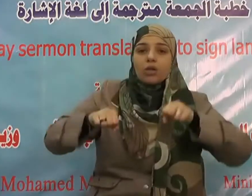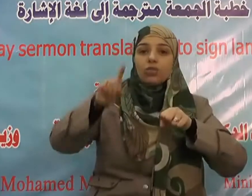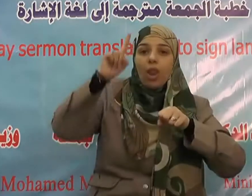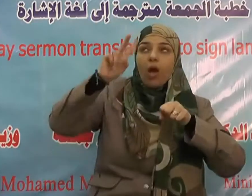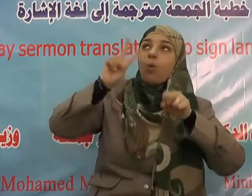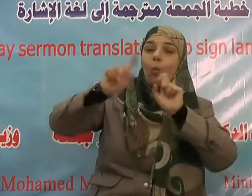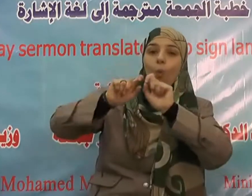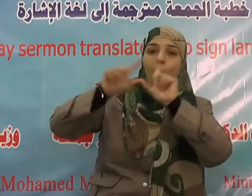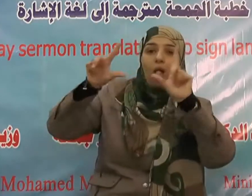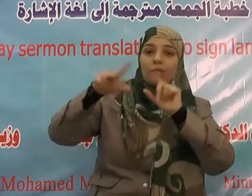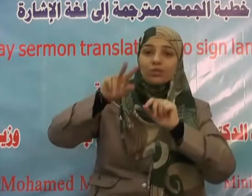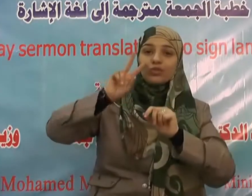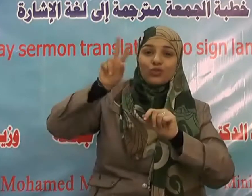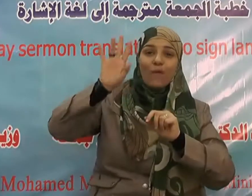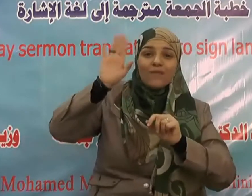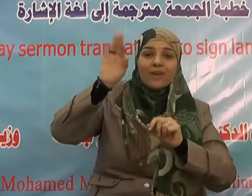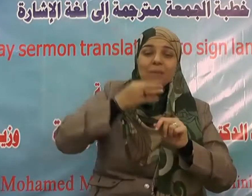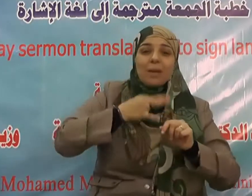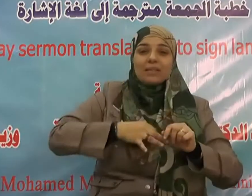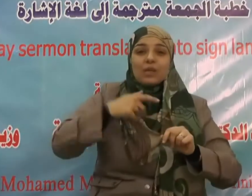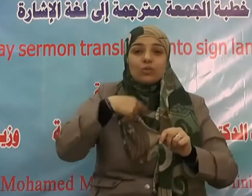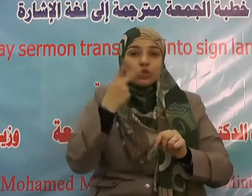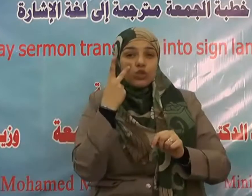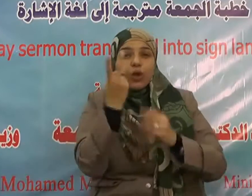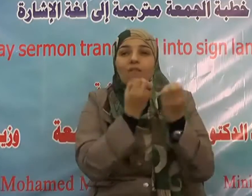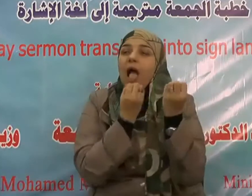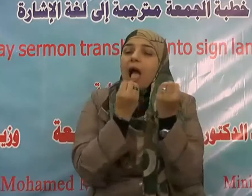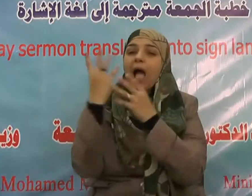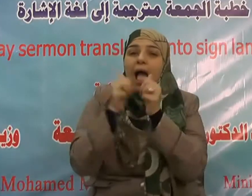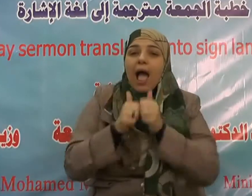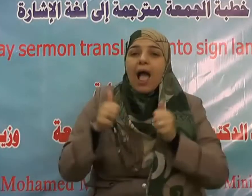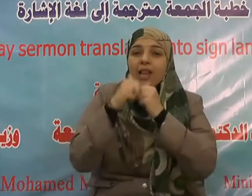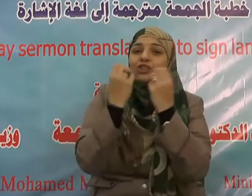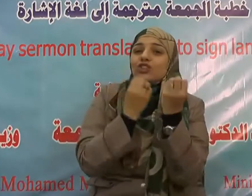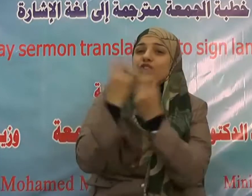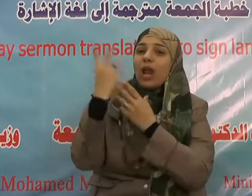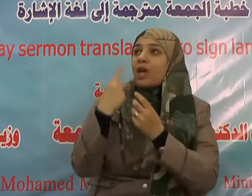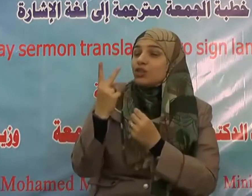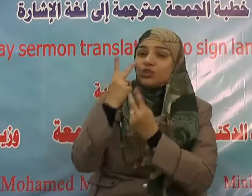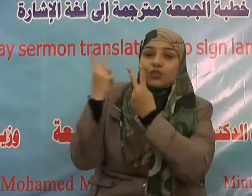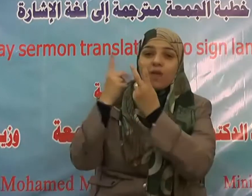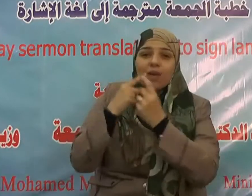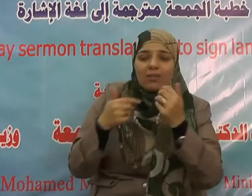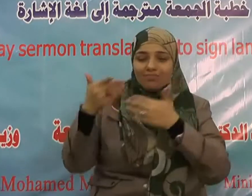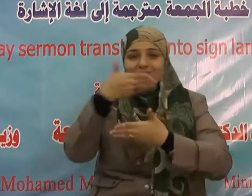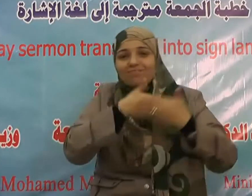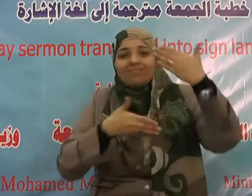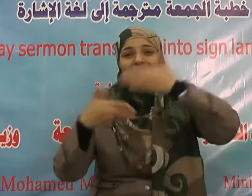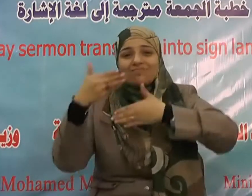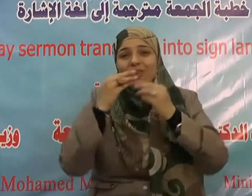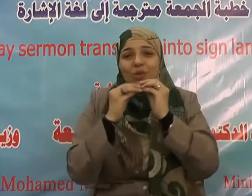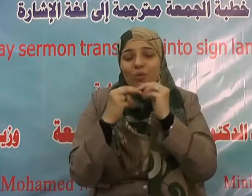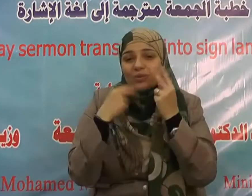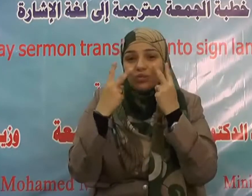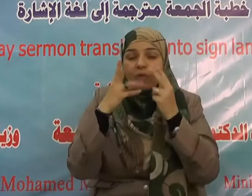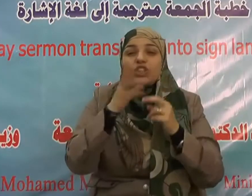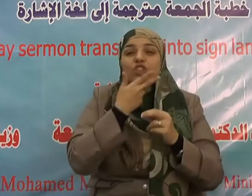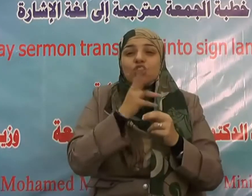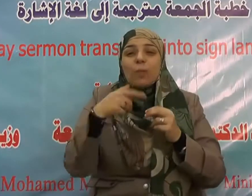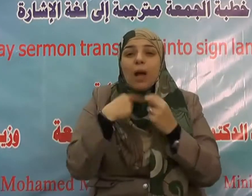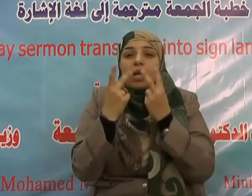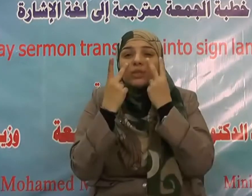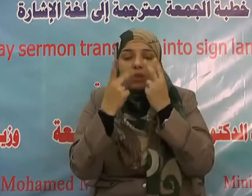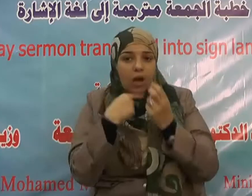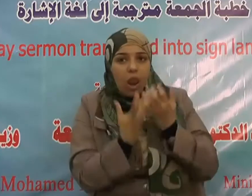أن يكونوا خيراً منهم ولا نساء من نساء